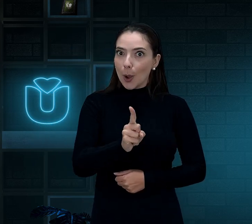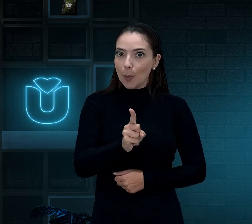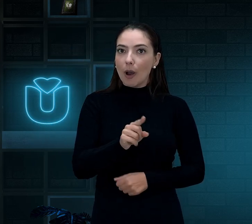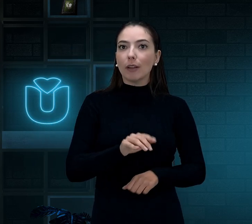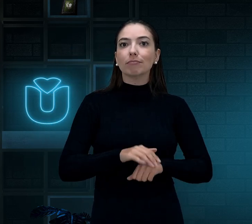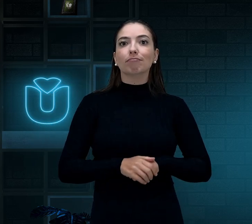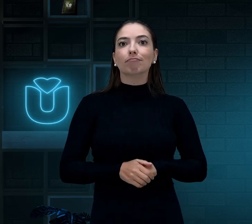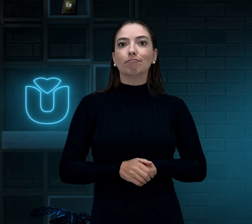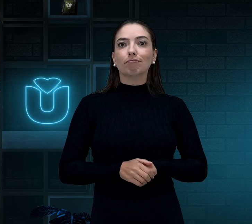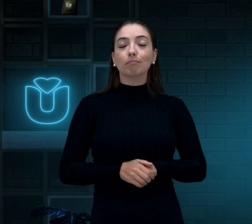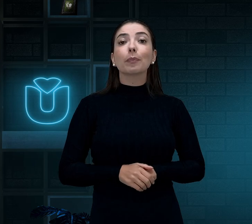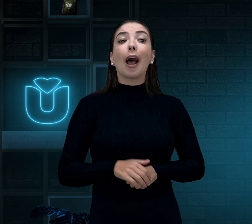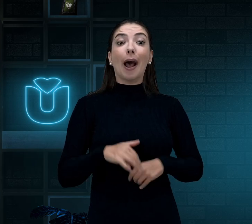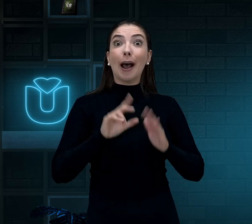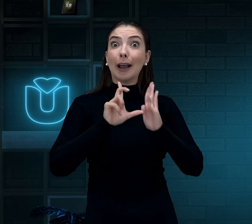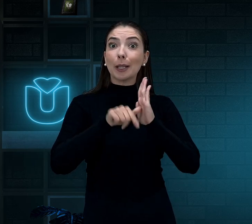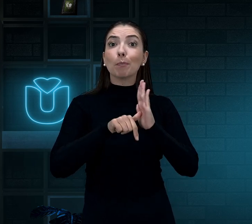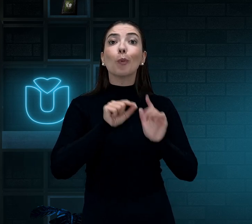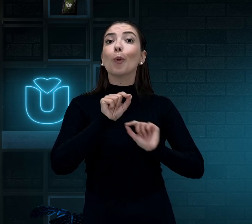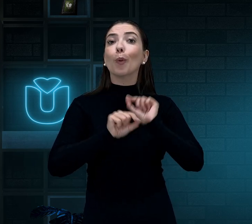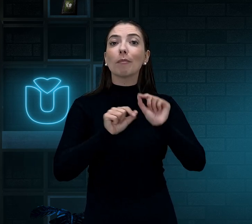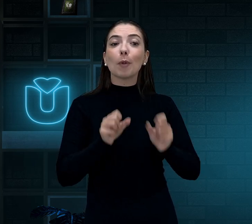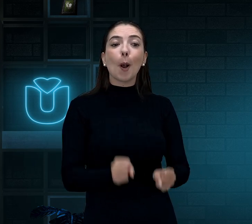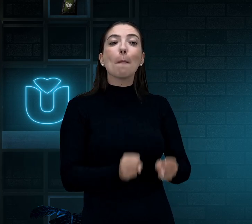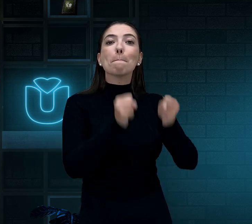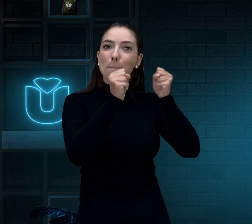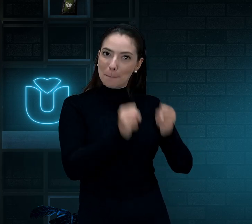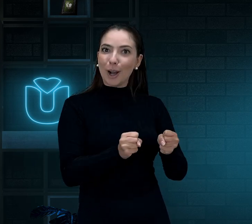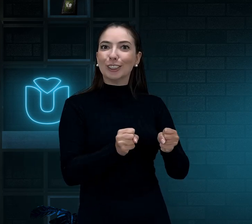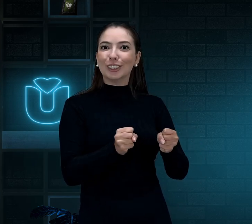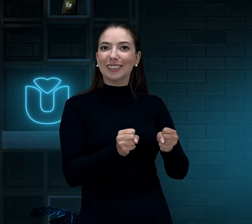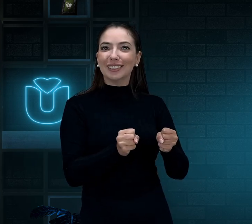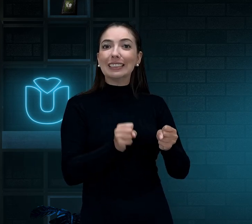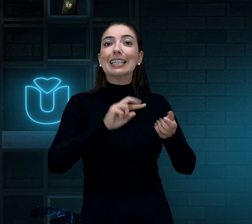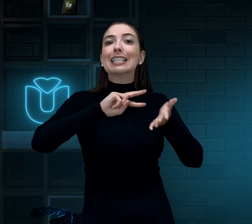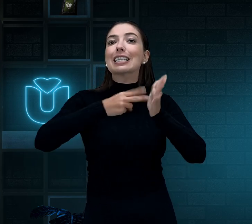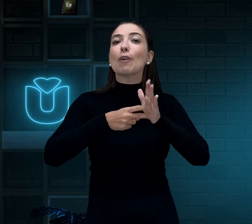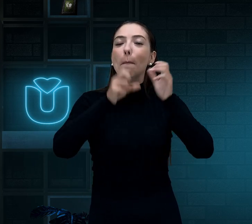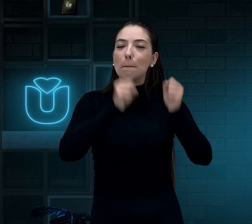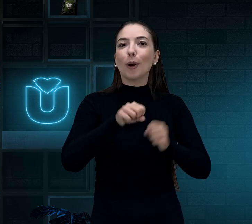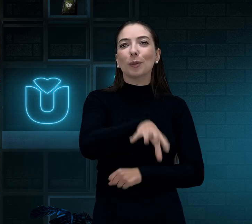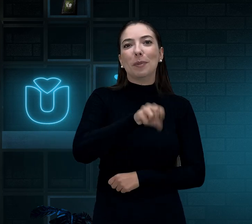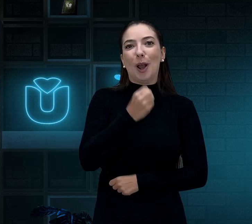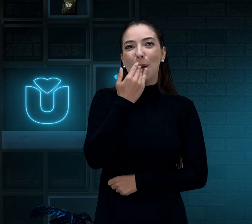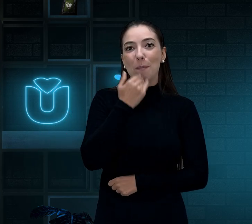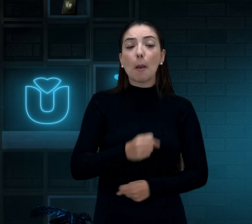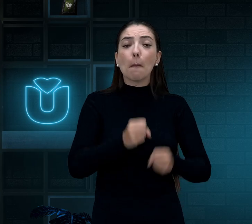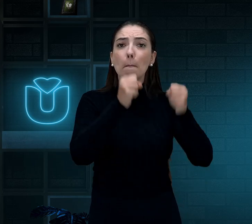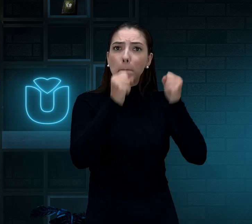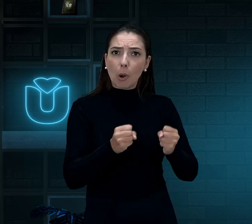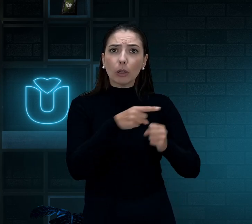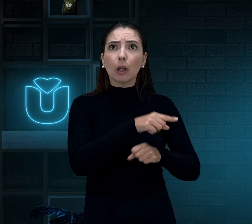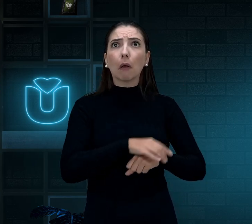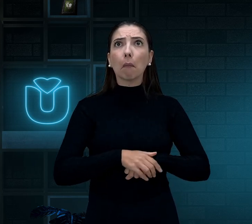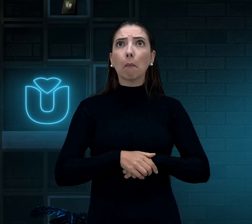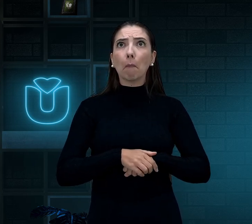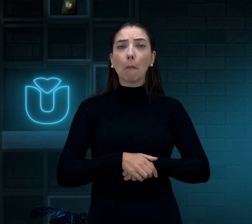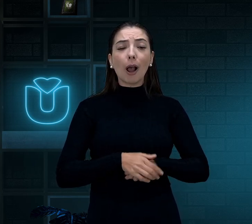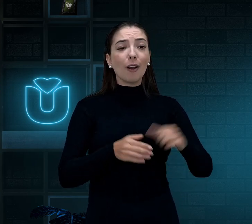sinaliza não. Depois, tu sinaliza pode. Que eles vão entender que pode comer. Vai ficar parado,